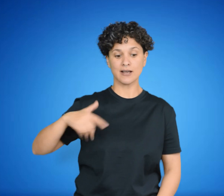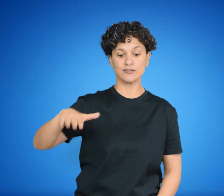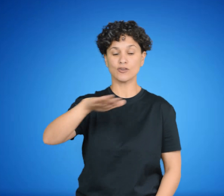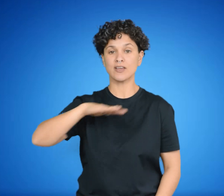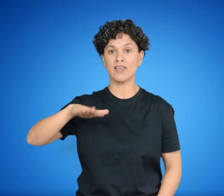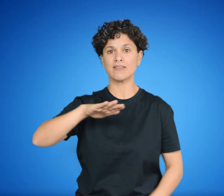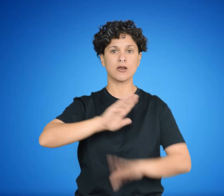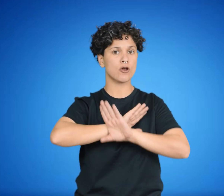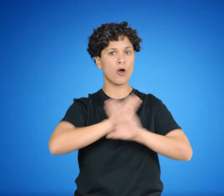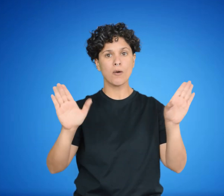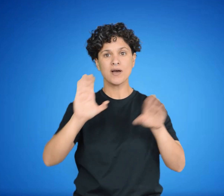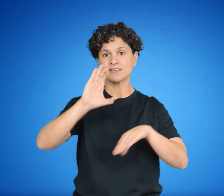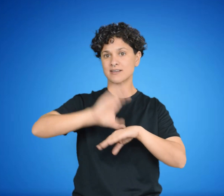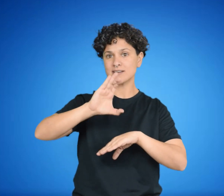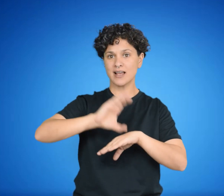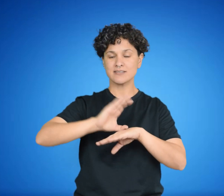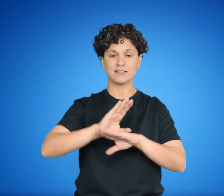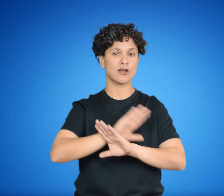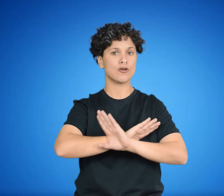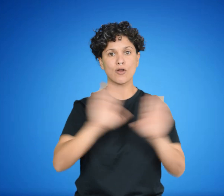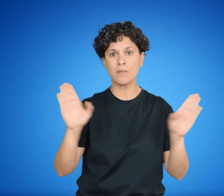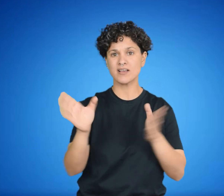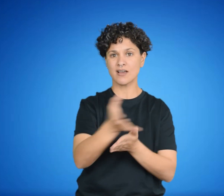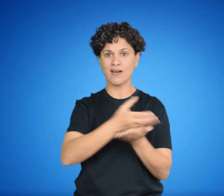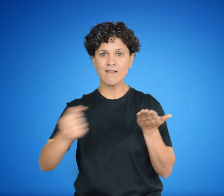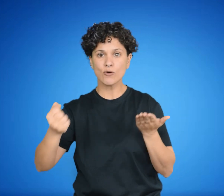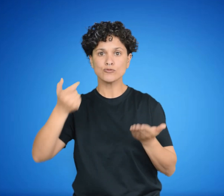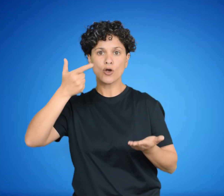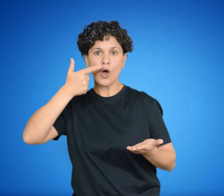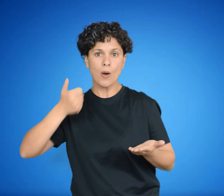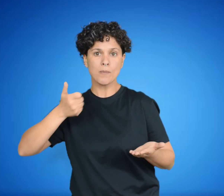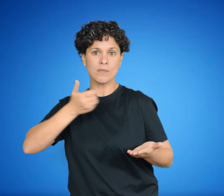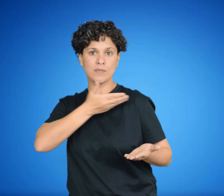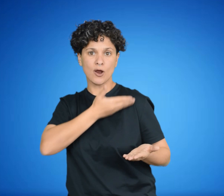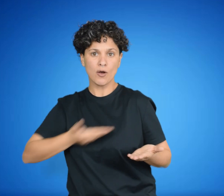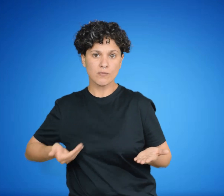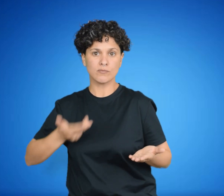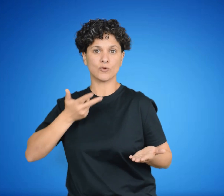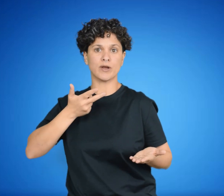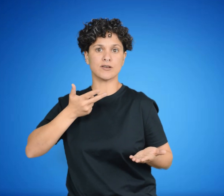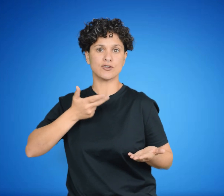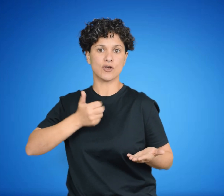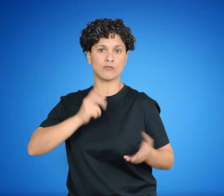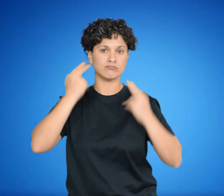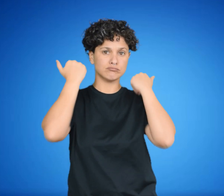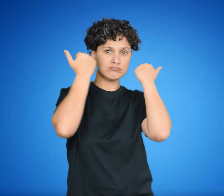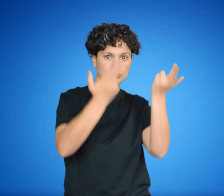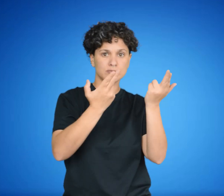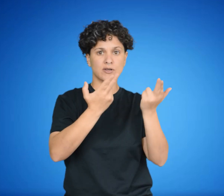la que no fuera necesaria la explotación del hombre por el hombre, como la llamaba él. Aunque no